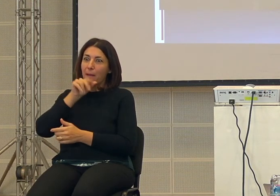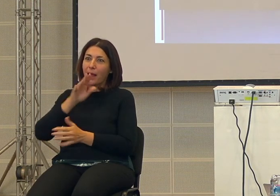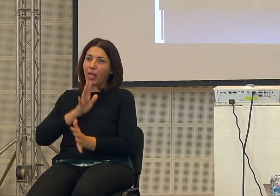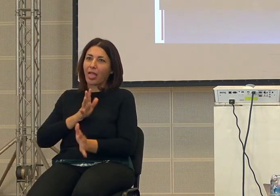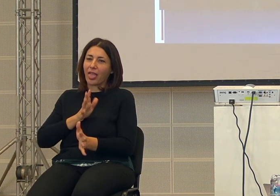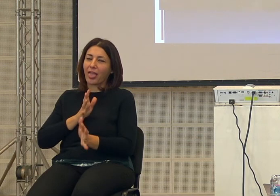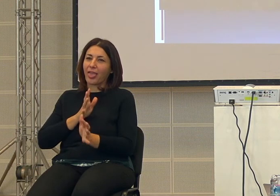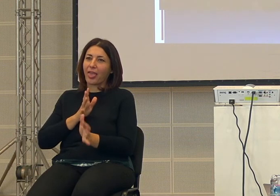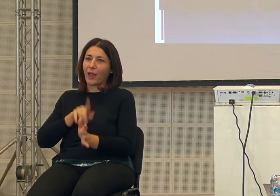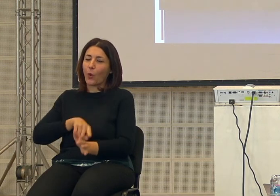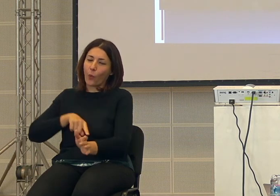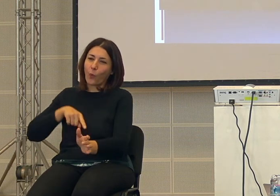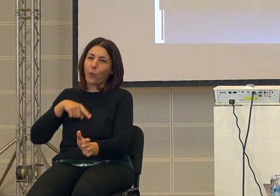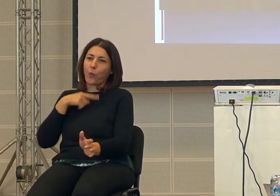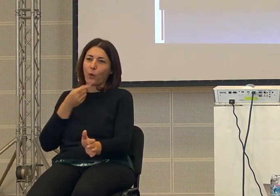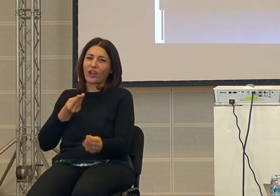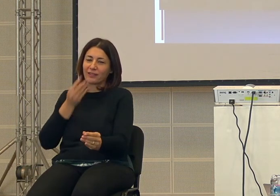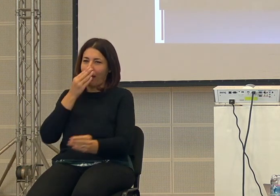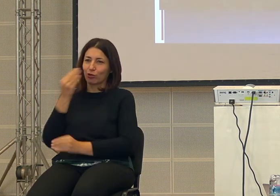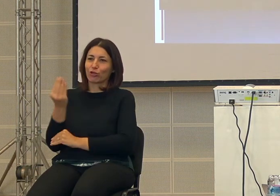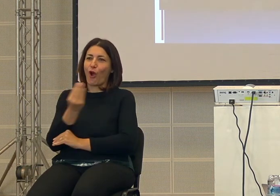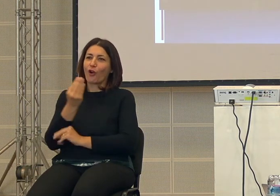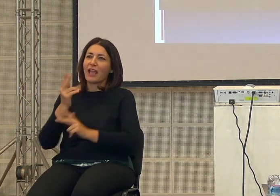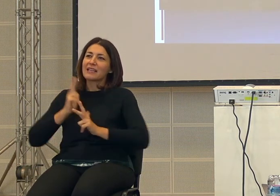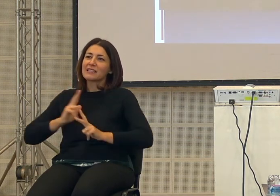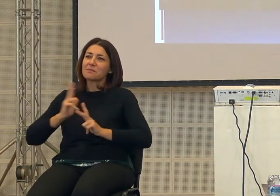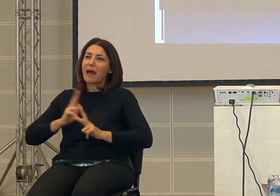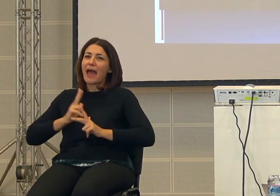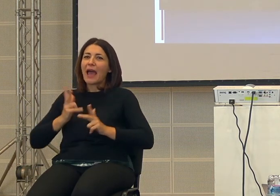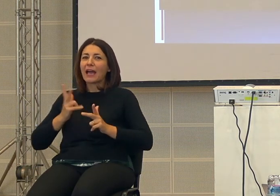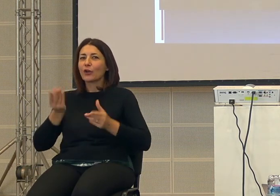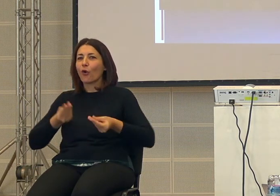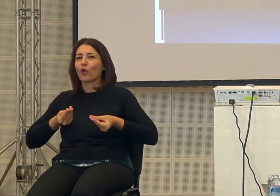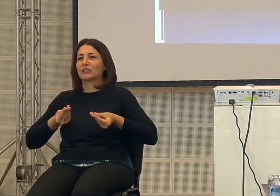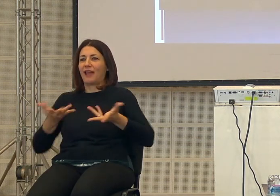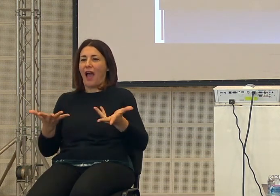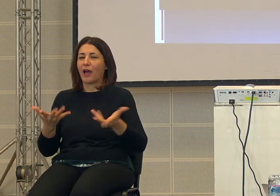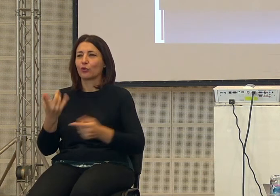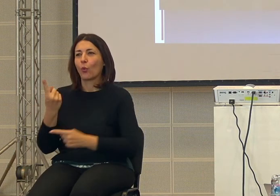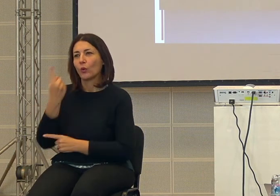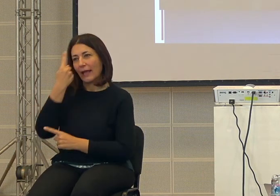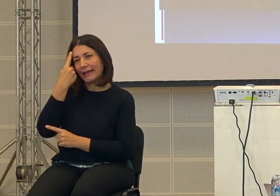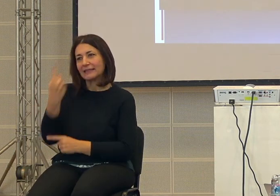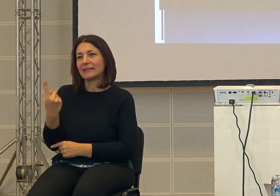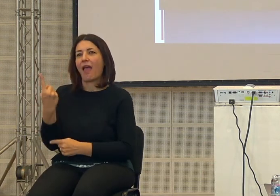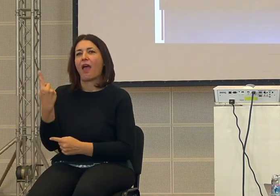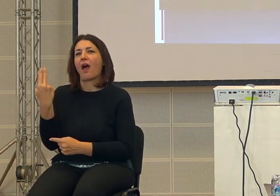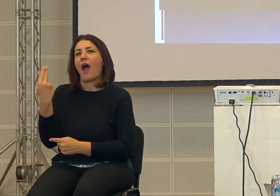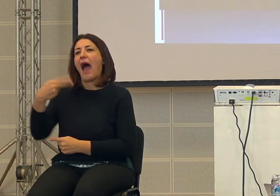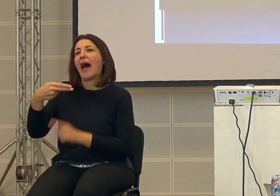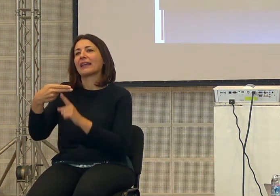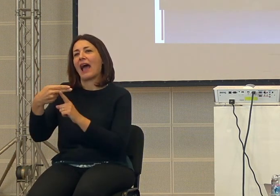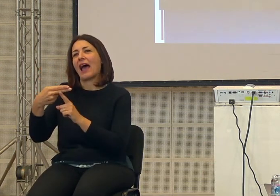annoiarvi direi spero di avervi dato un'idea poi naturalmente a Rari è